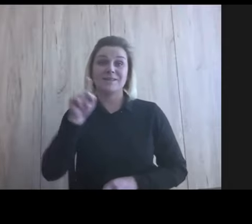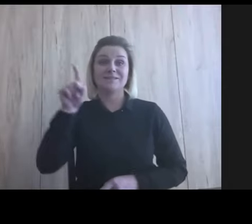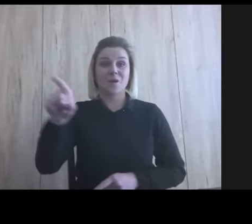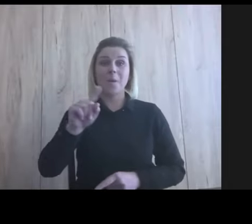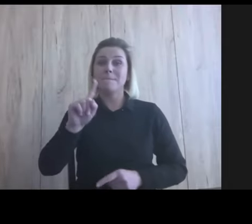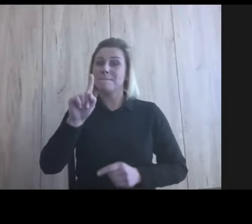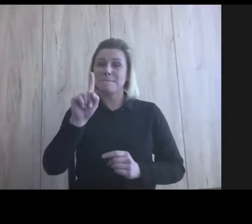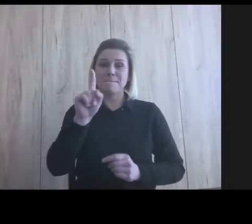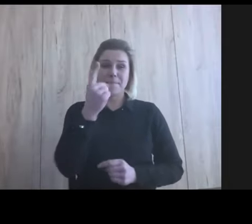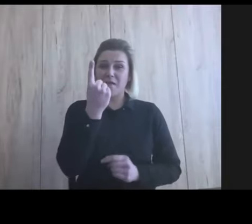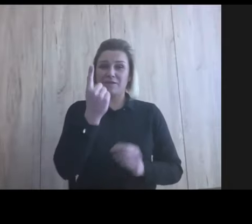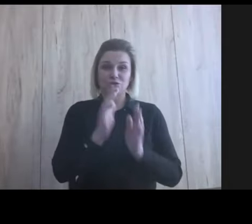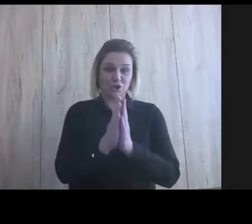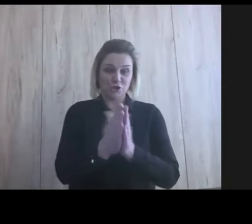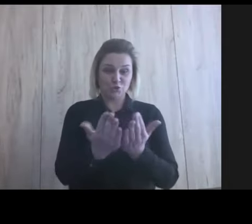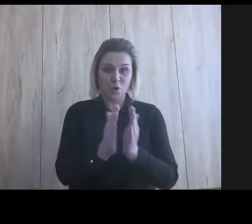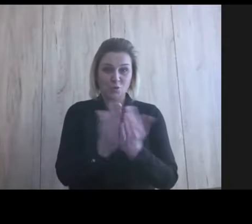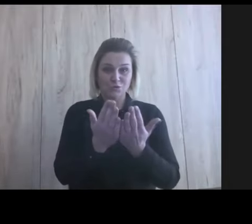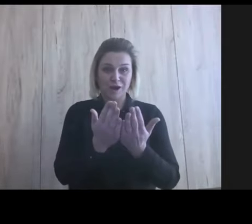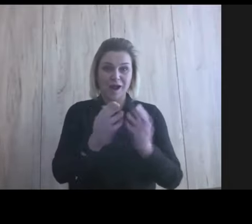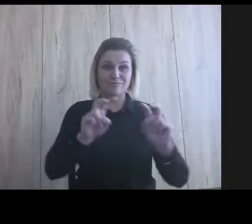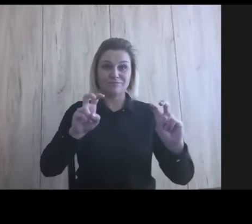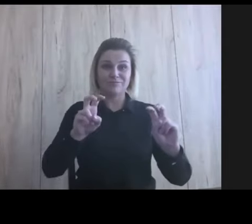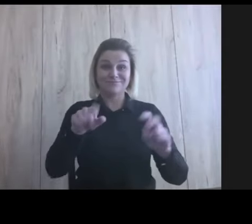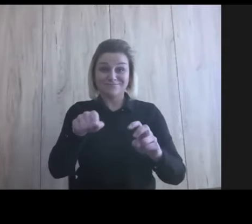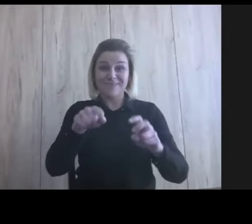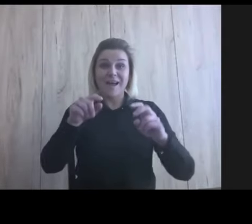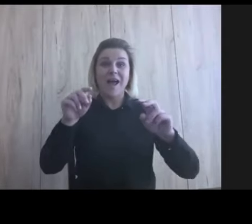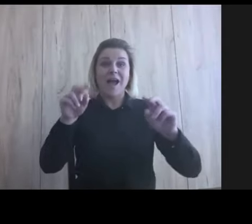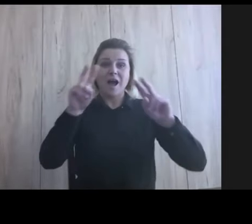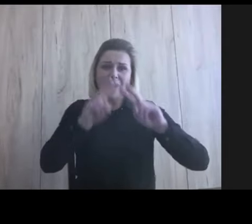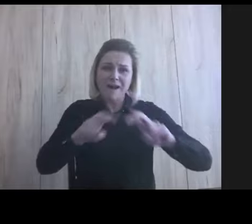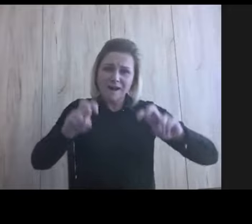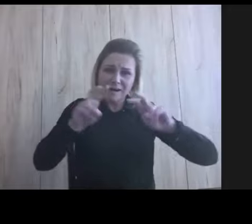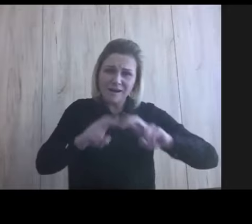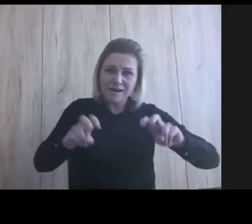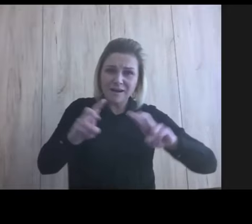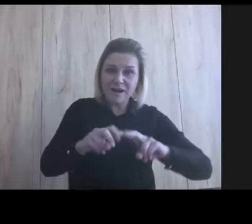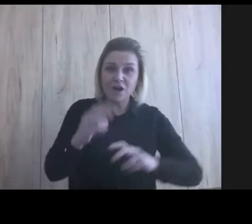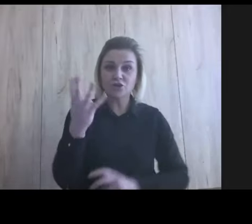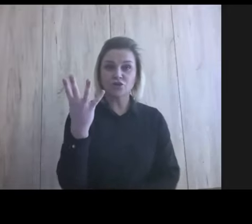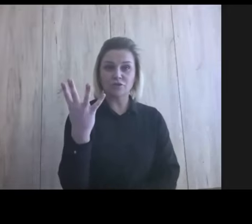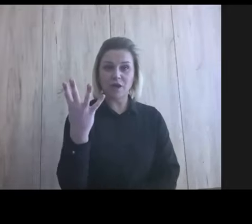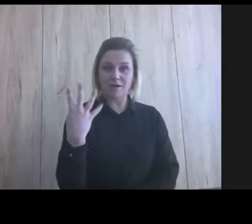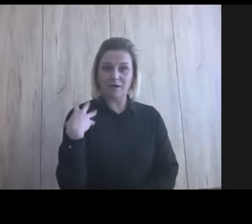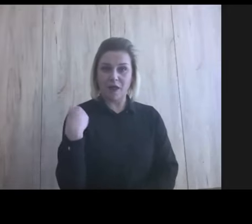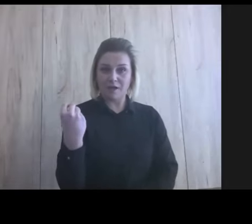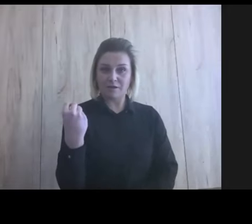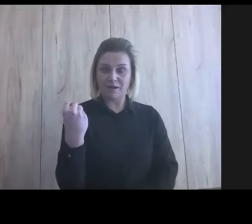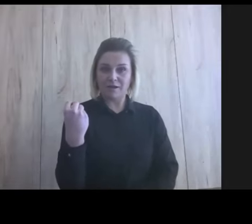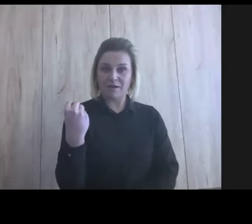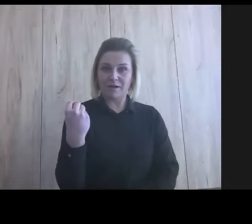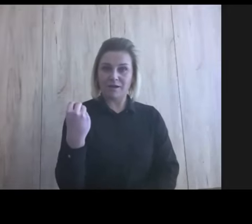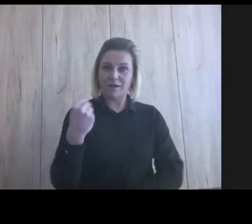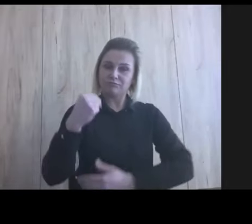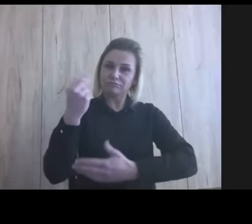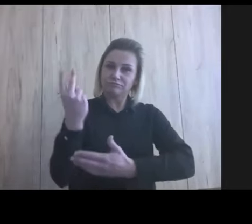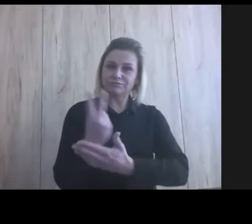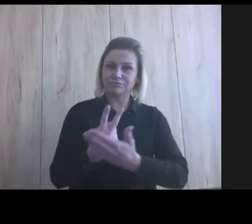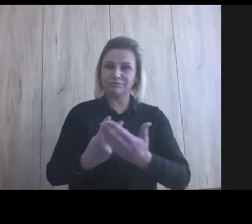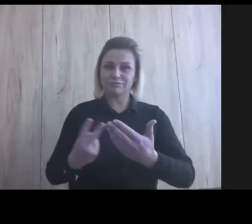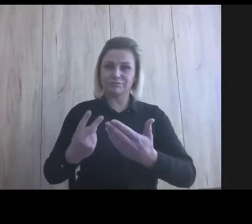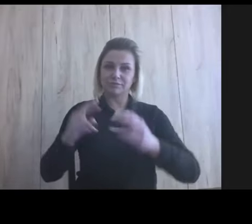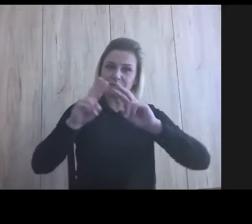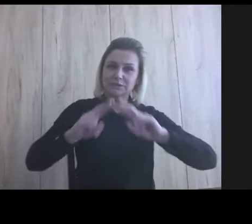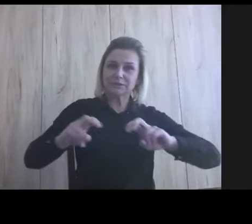książkę, głuche dziecka, zaczął analizować pierwszą książkę w wieku czterech lat. Dlatego, że on